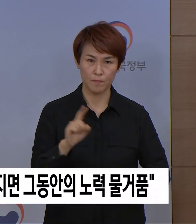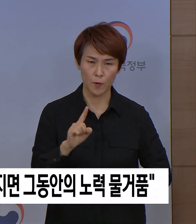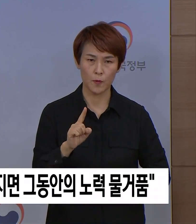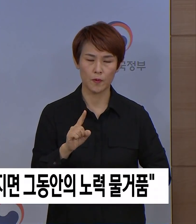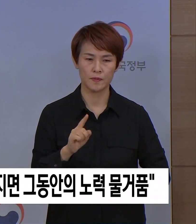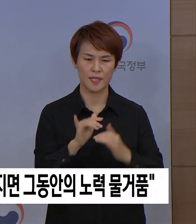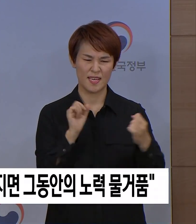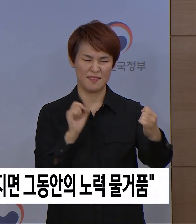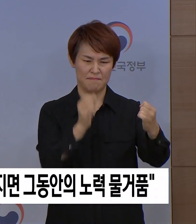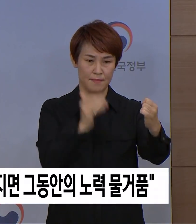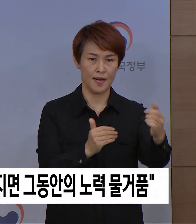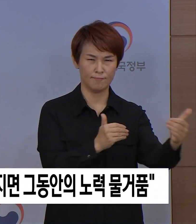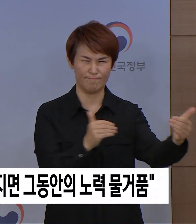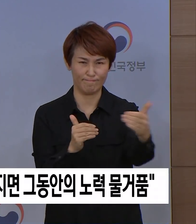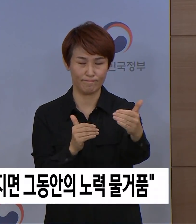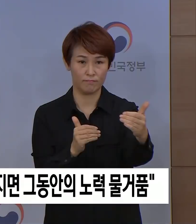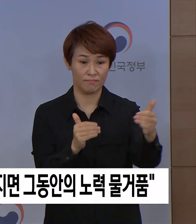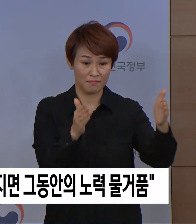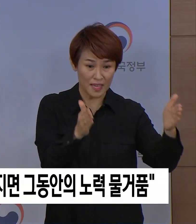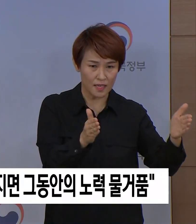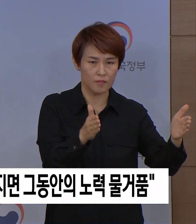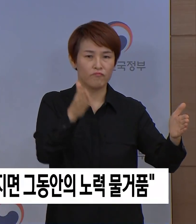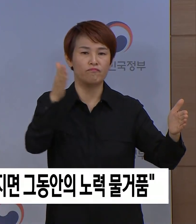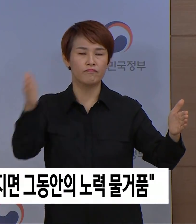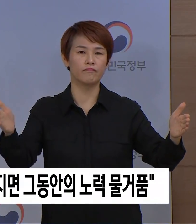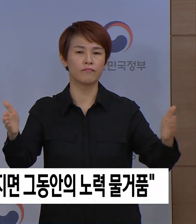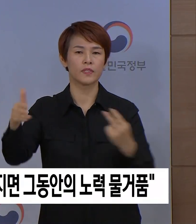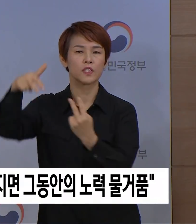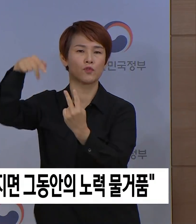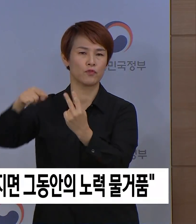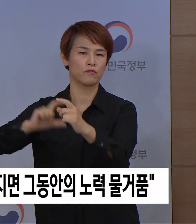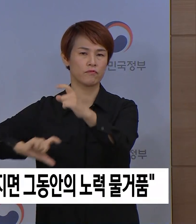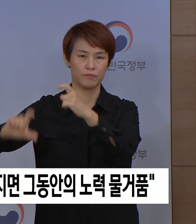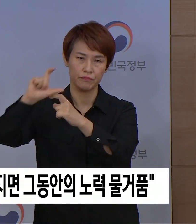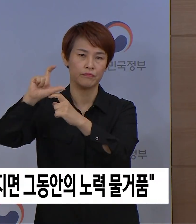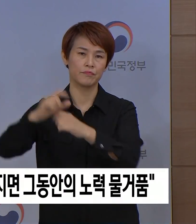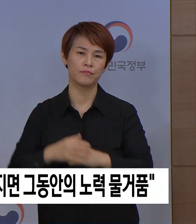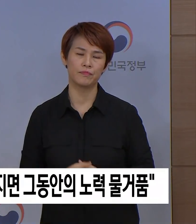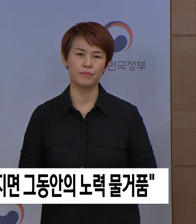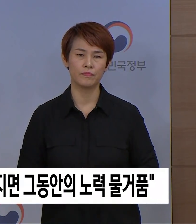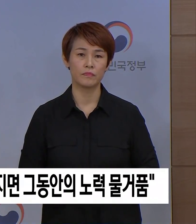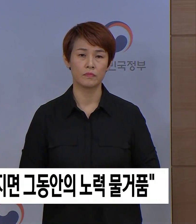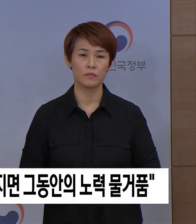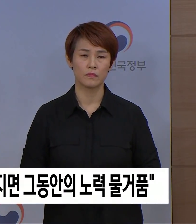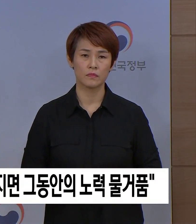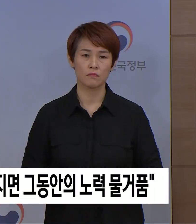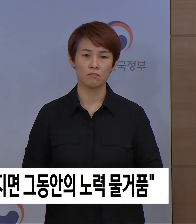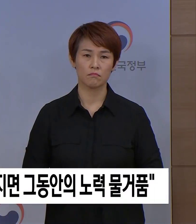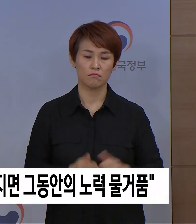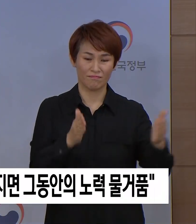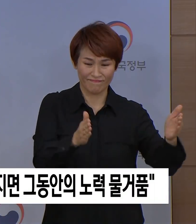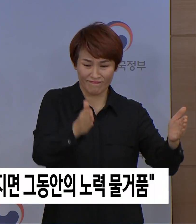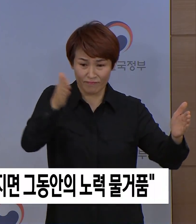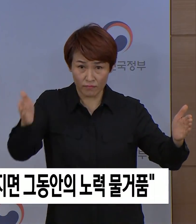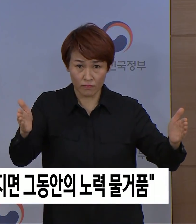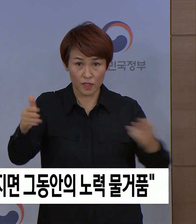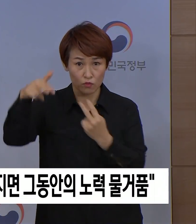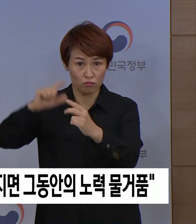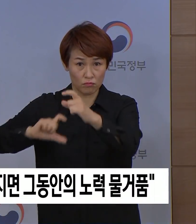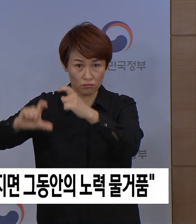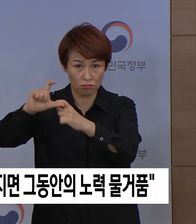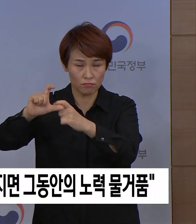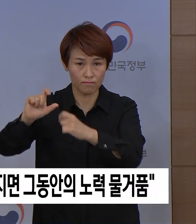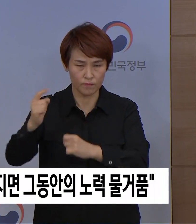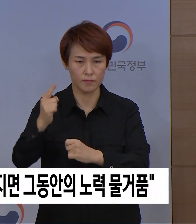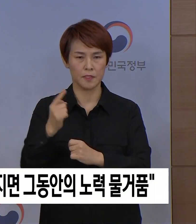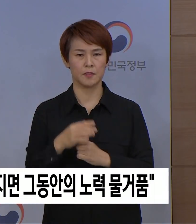같은 사회적 거리두기를 2주간 더 연장하기로 결정하였습니다. 2주간의 연장을 통하여 방역당국이